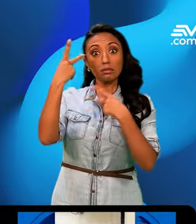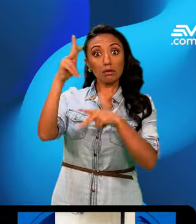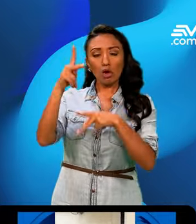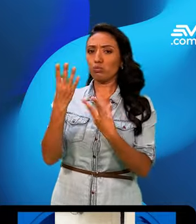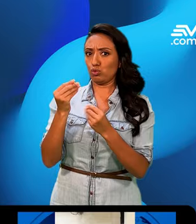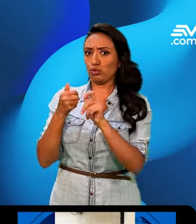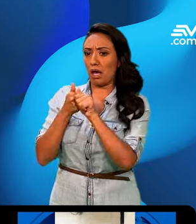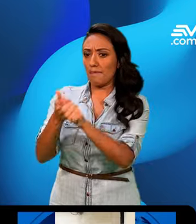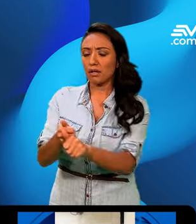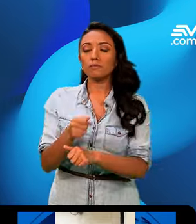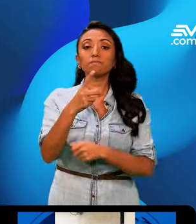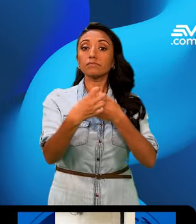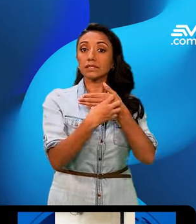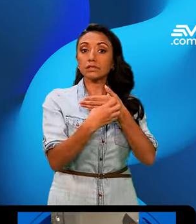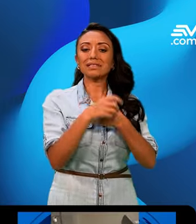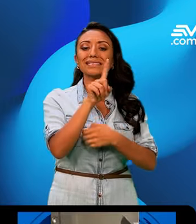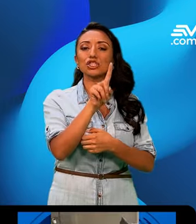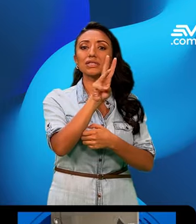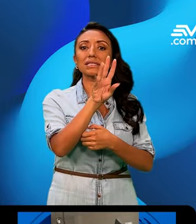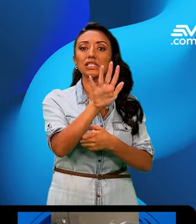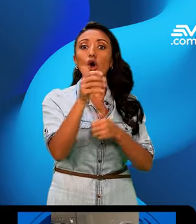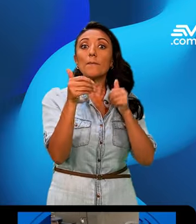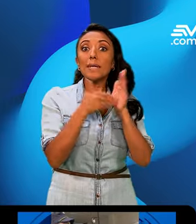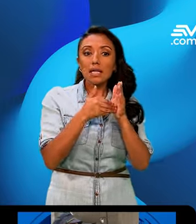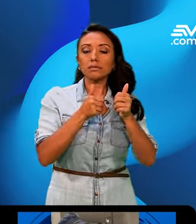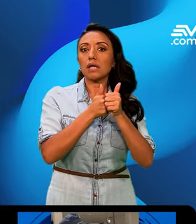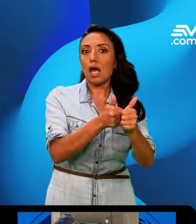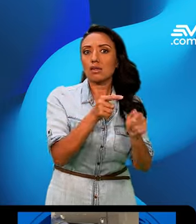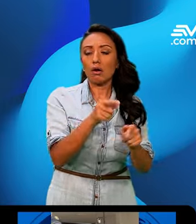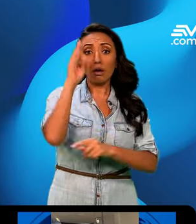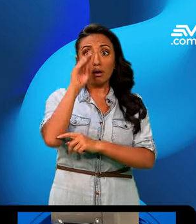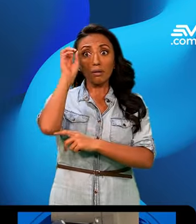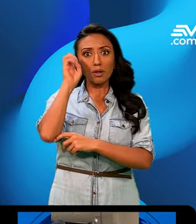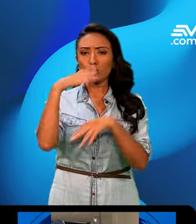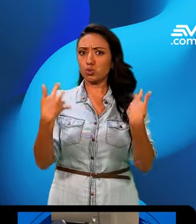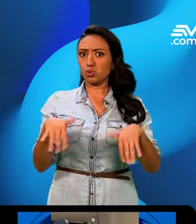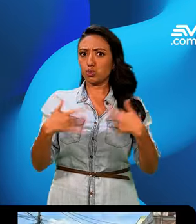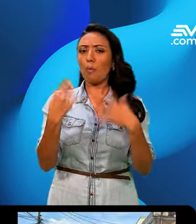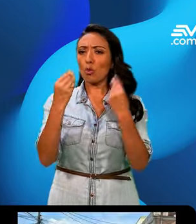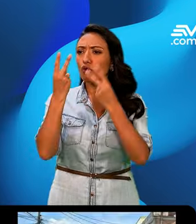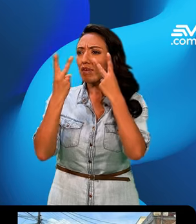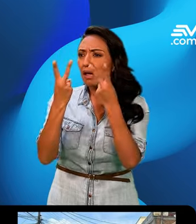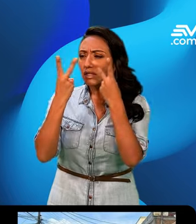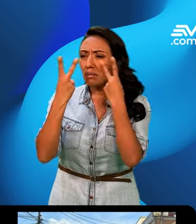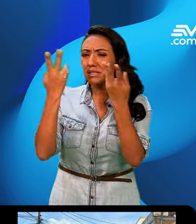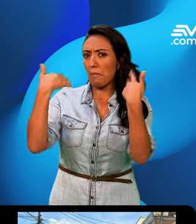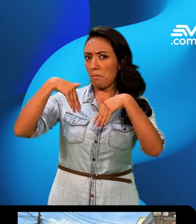Instagram, 165 mil. Algunos de sus videos llegaron a tener más de un millón de reproducciones. Él había armado un equipo de producción